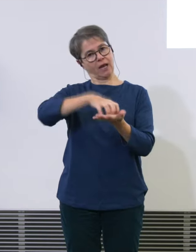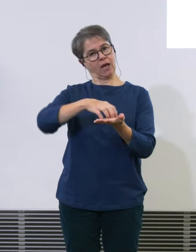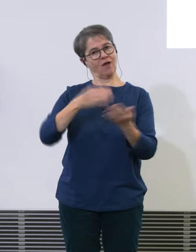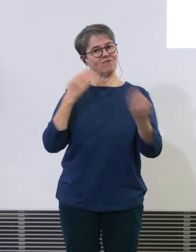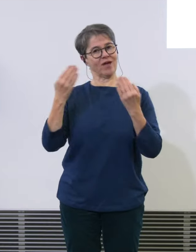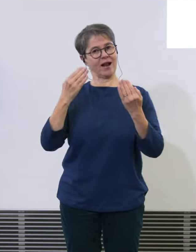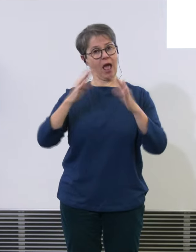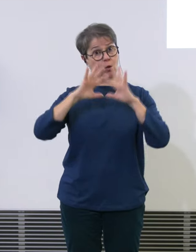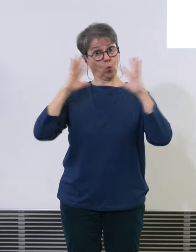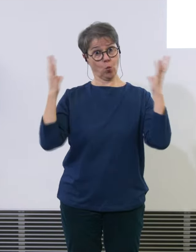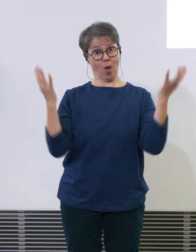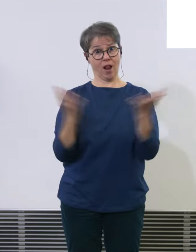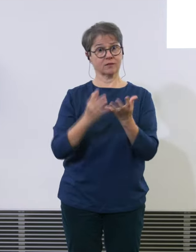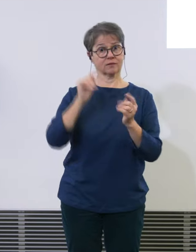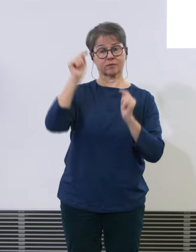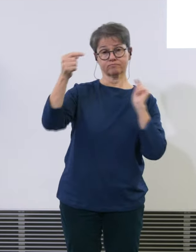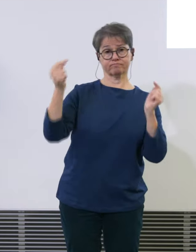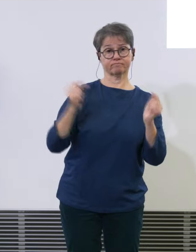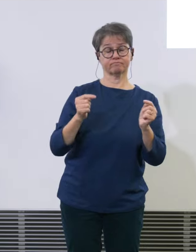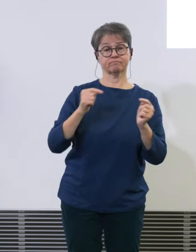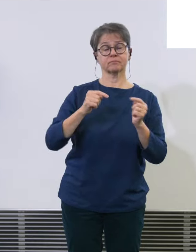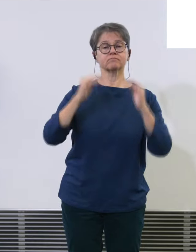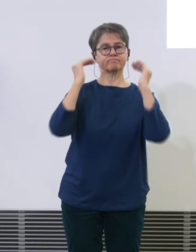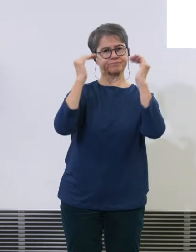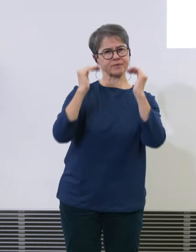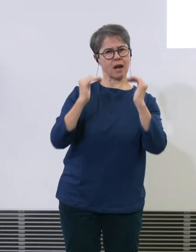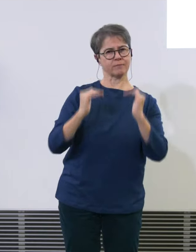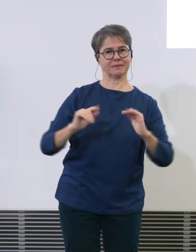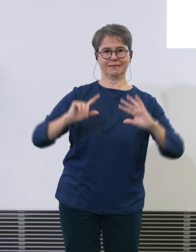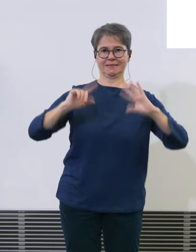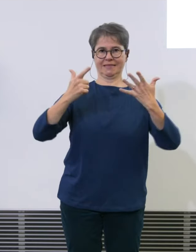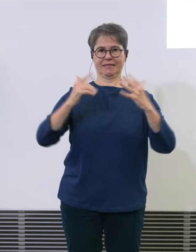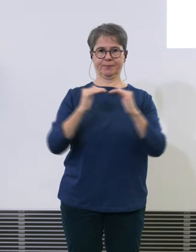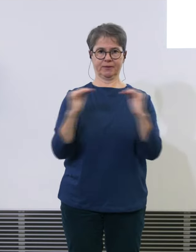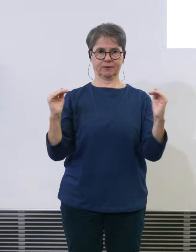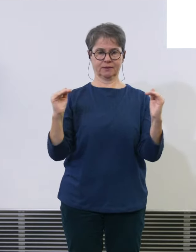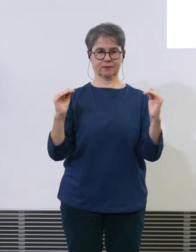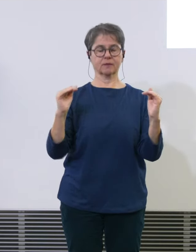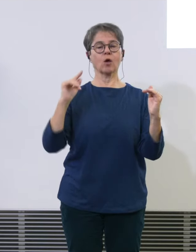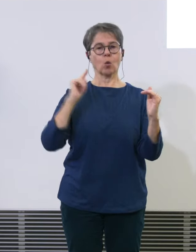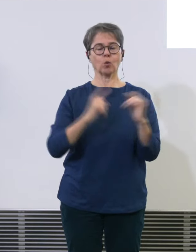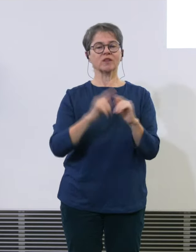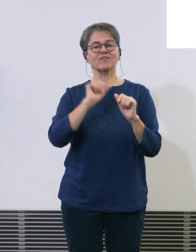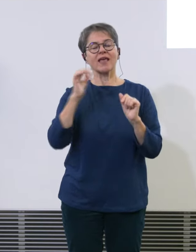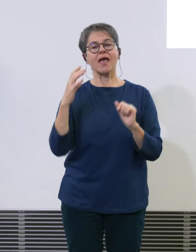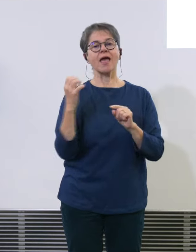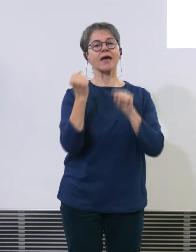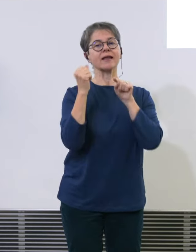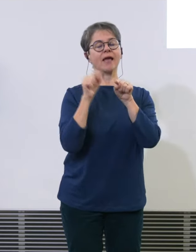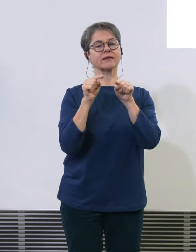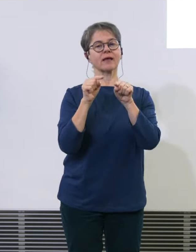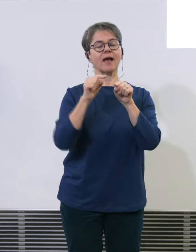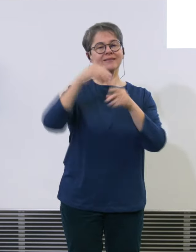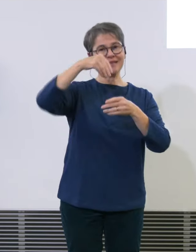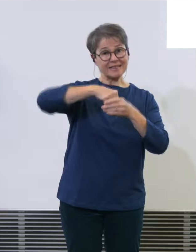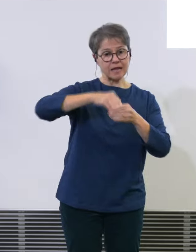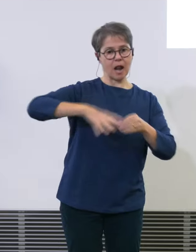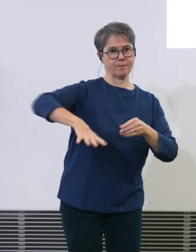Erreichbarkeit auf dem siebten Platz und in Bezug auf die Erreichbarkeit innerhalb von Europa auf dem achten